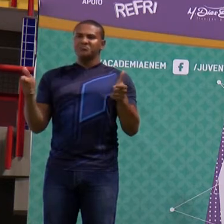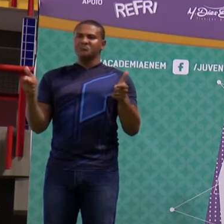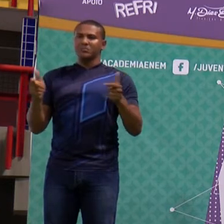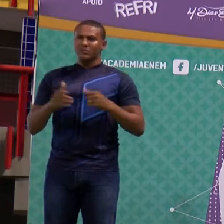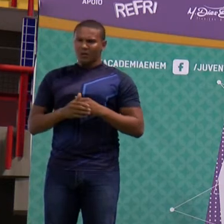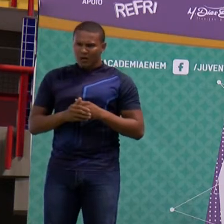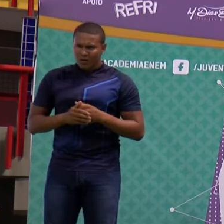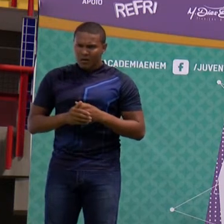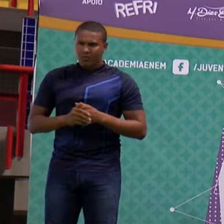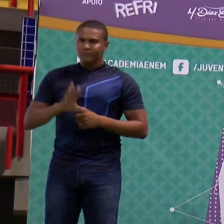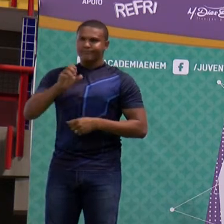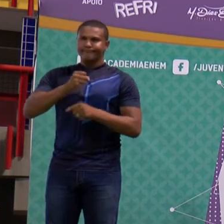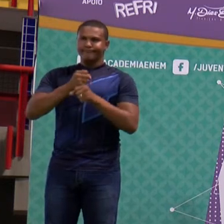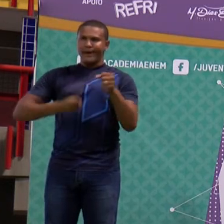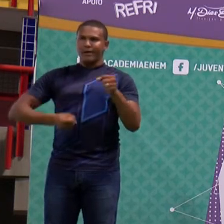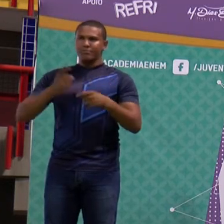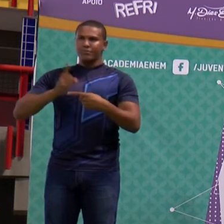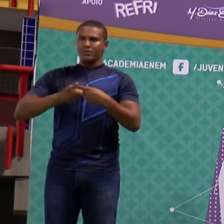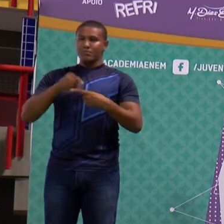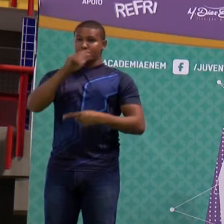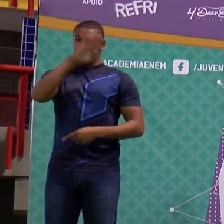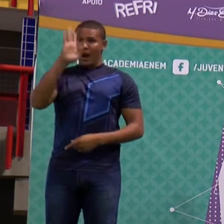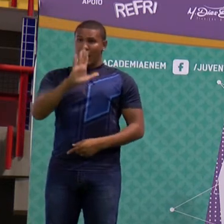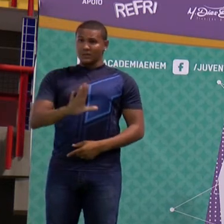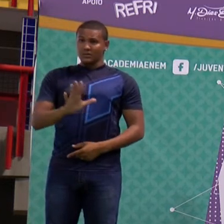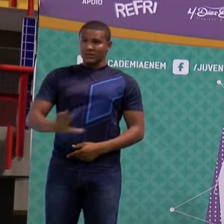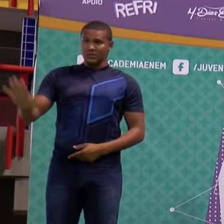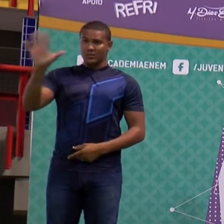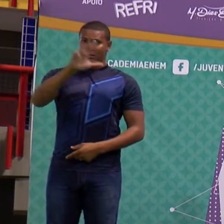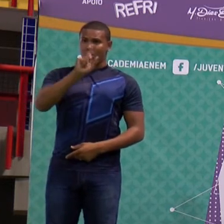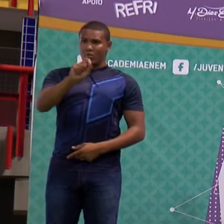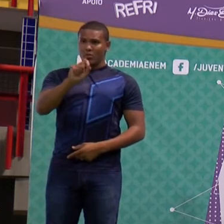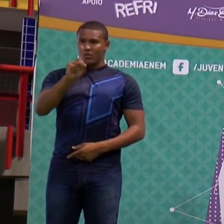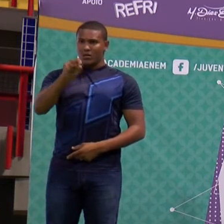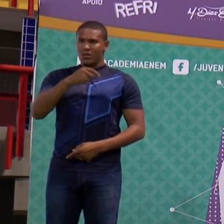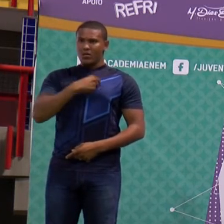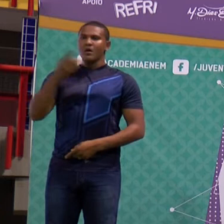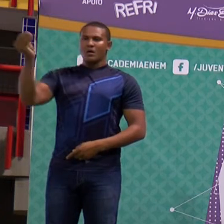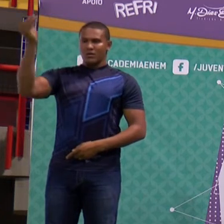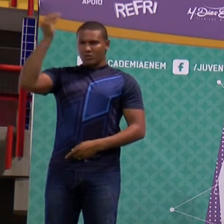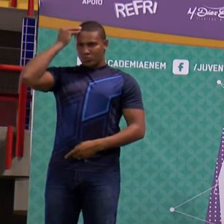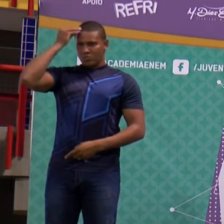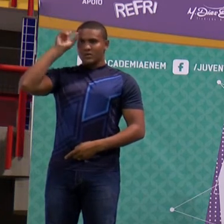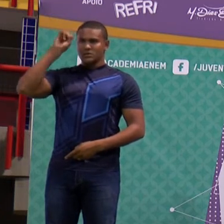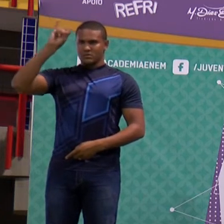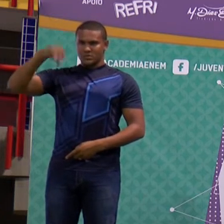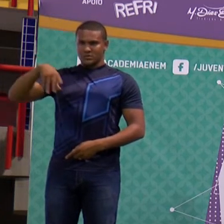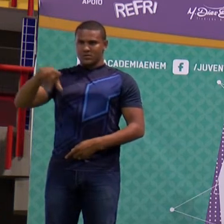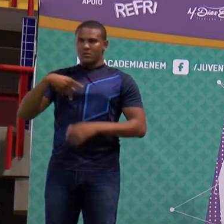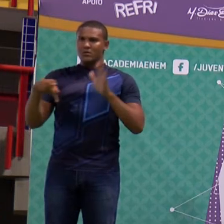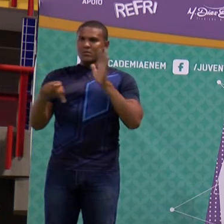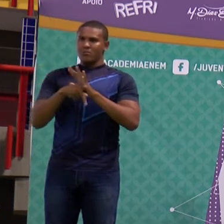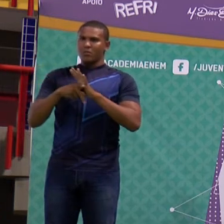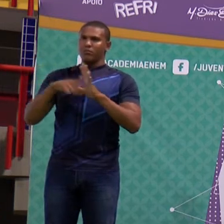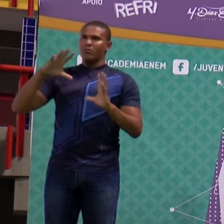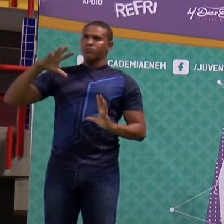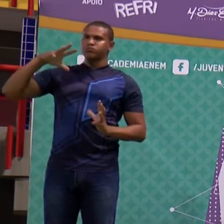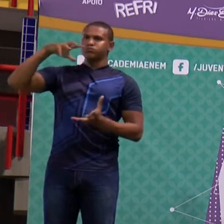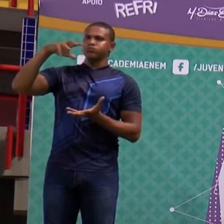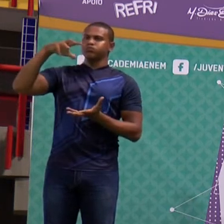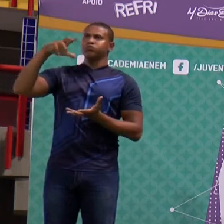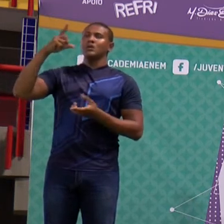é responsável pela questão da acentuação de efeito estufa, tanto pela questão dos